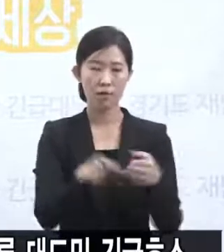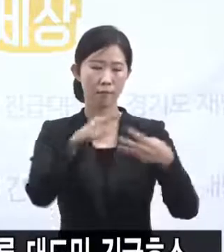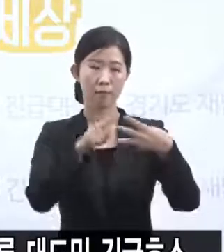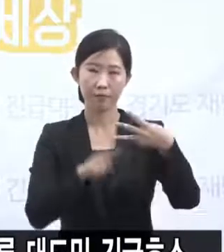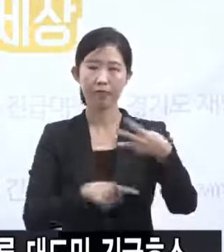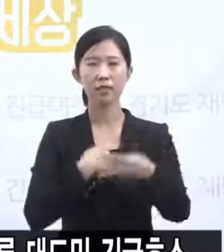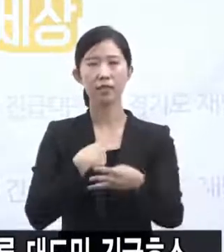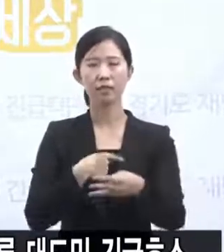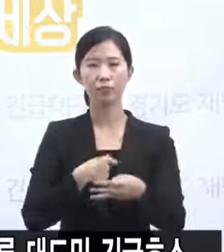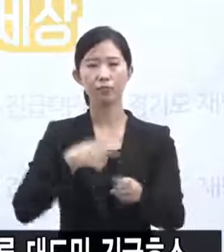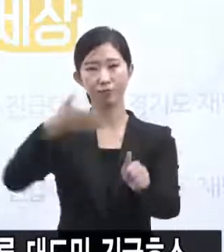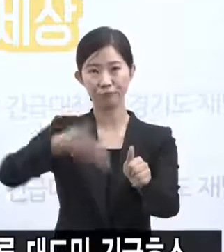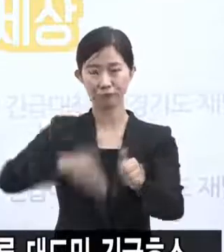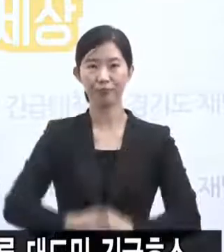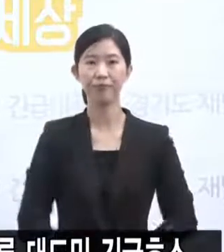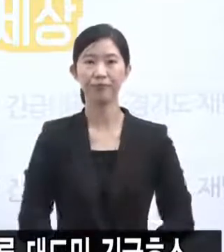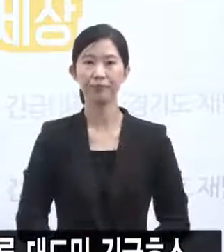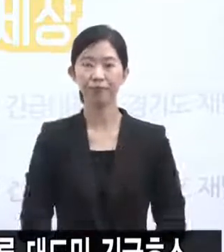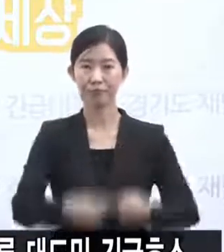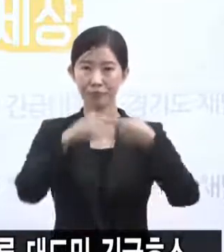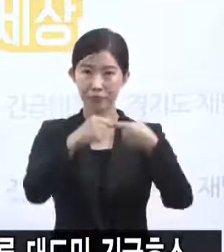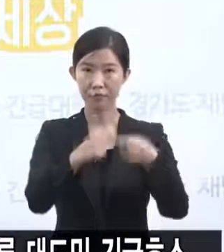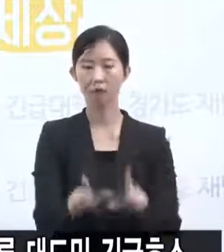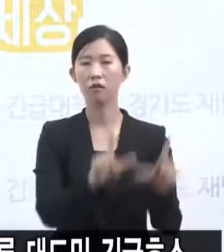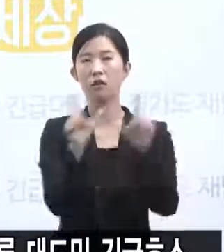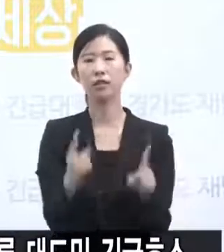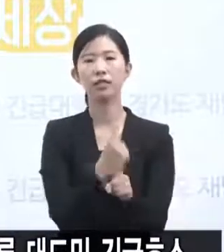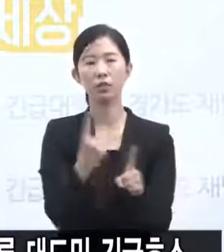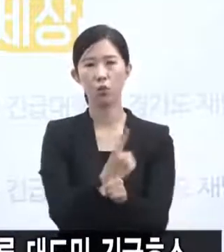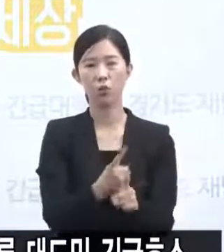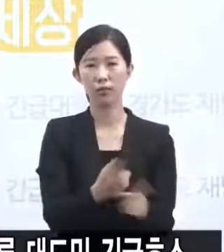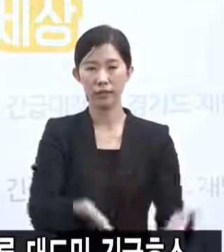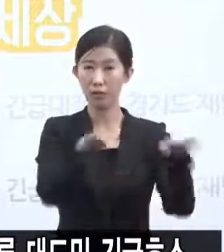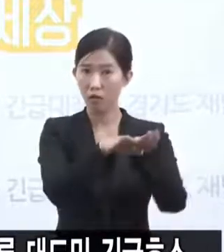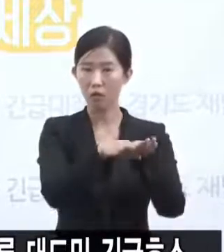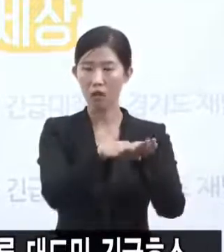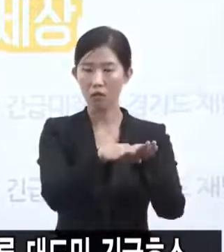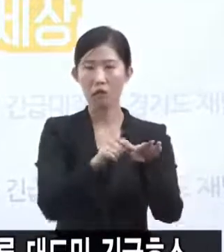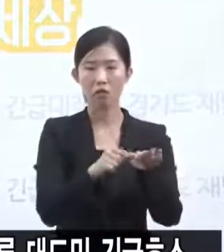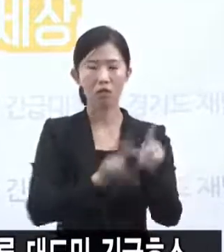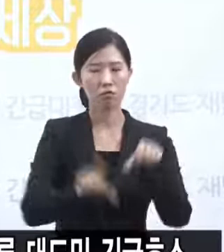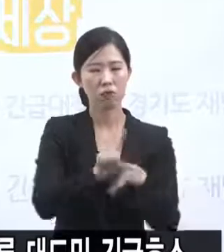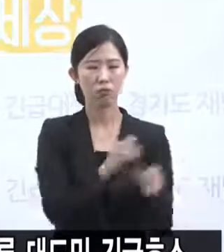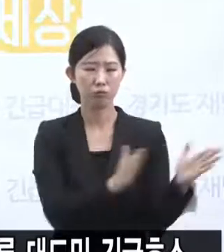첫째, 생활치료시설 확보에 협조를 부탁드립니다.